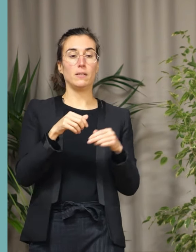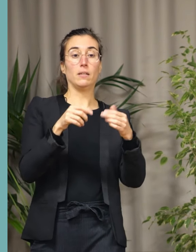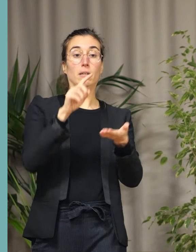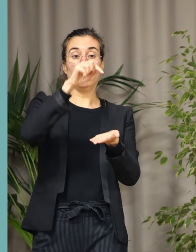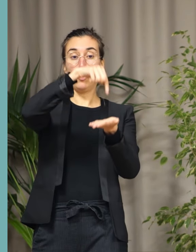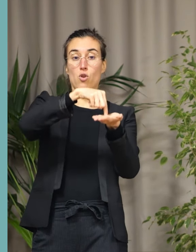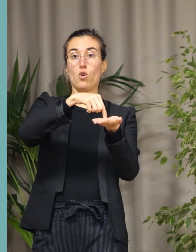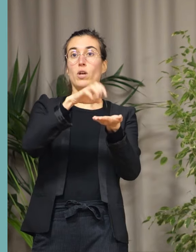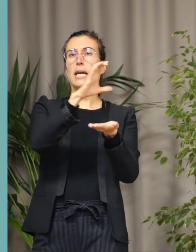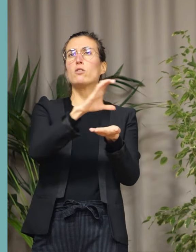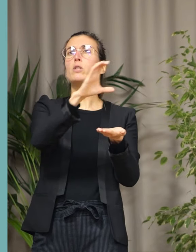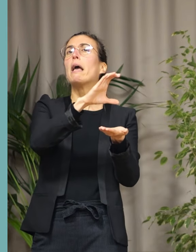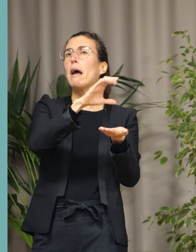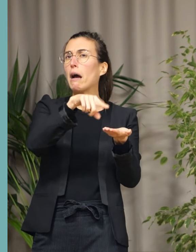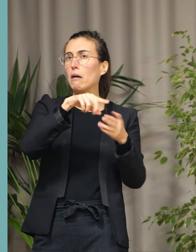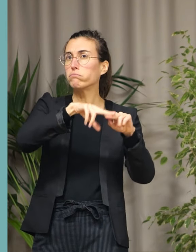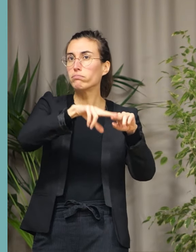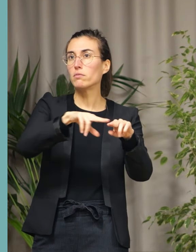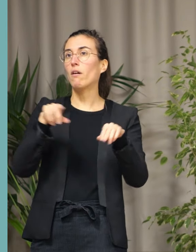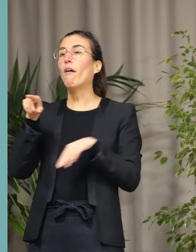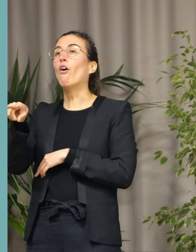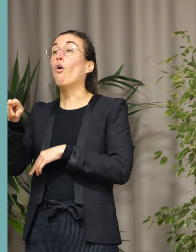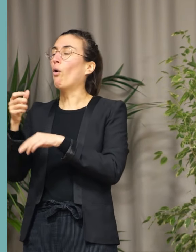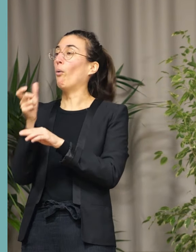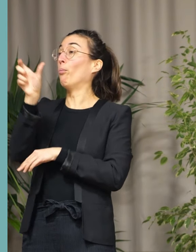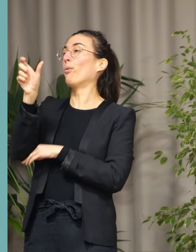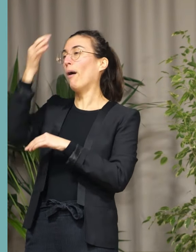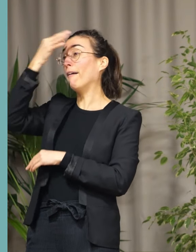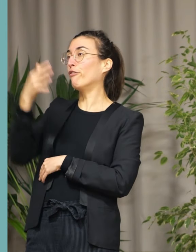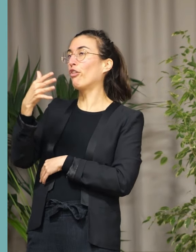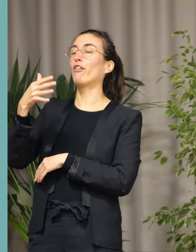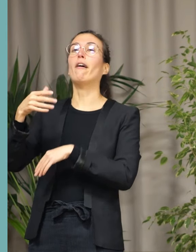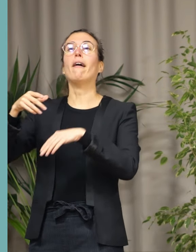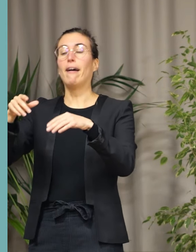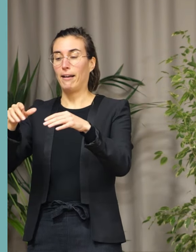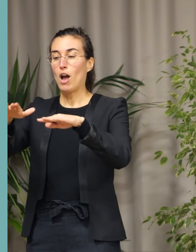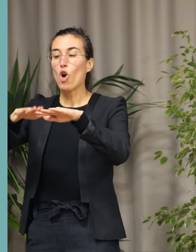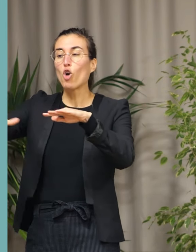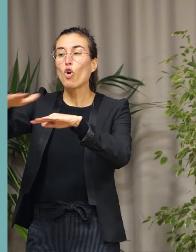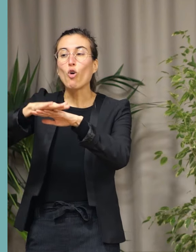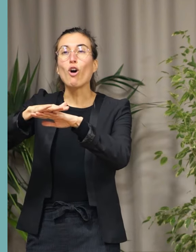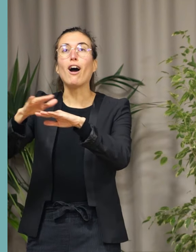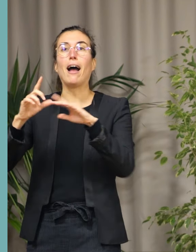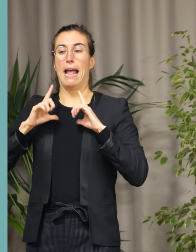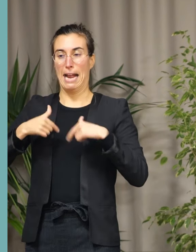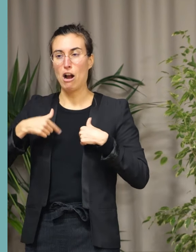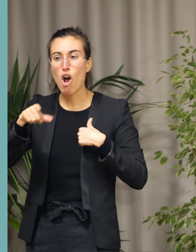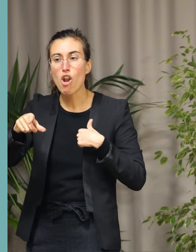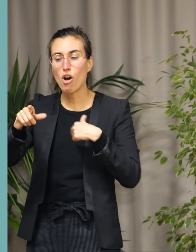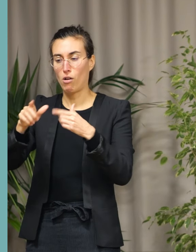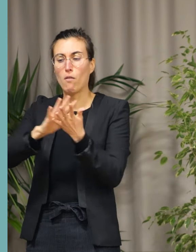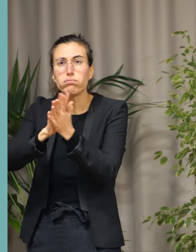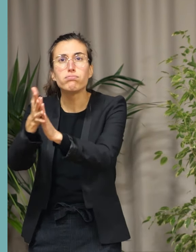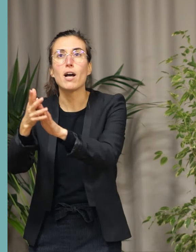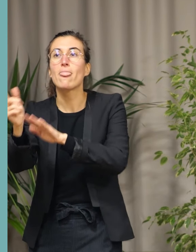la renaturation, alors ça c'est un peu complètement inventé, la renaturation des cours d'école et je n'oublie pas non plus